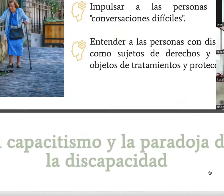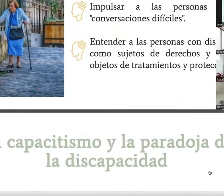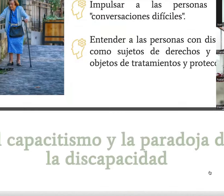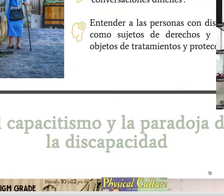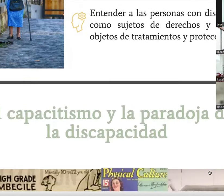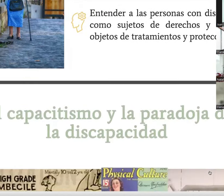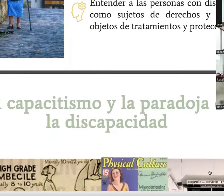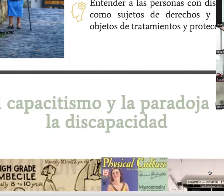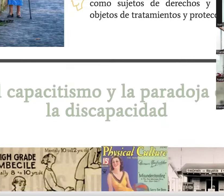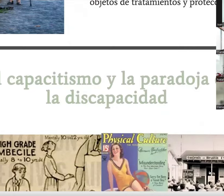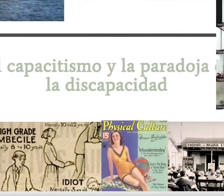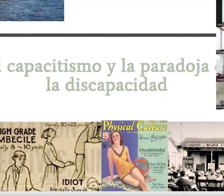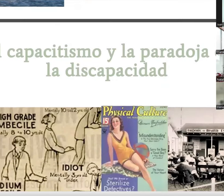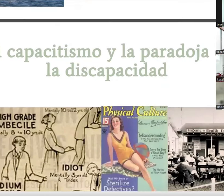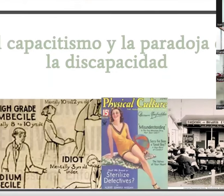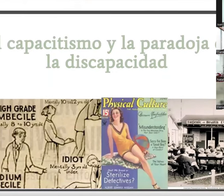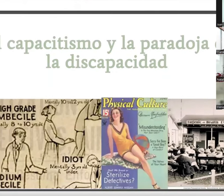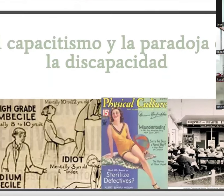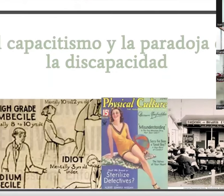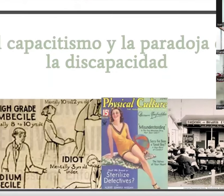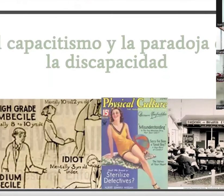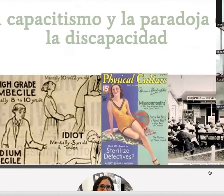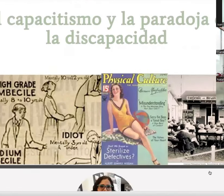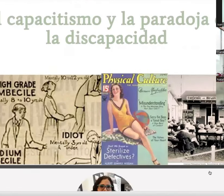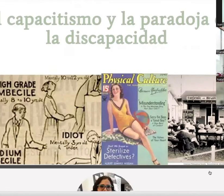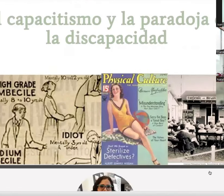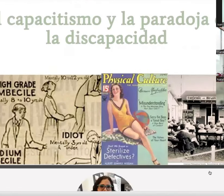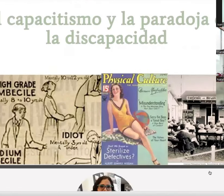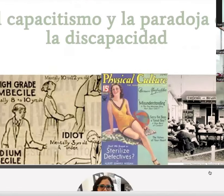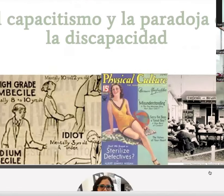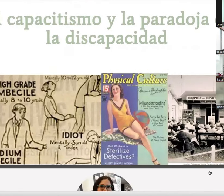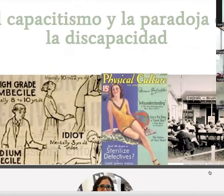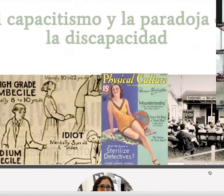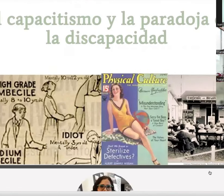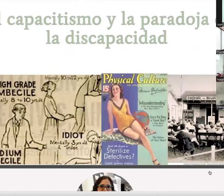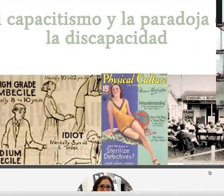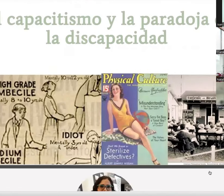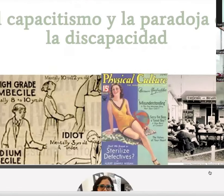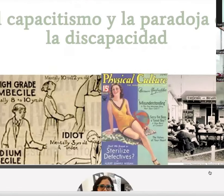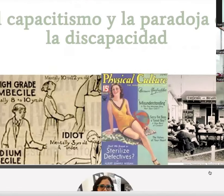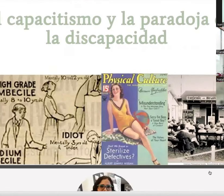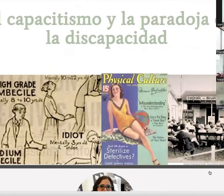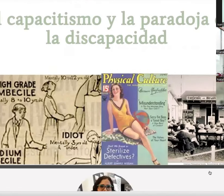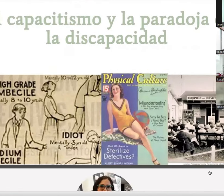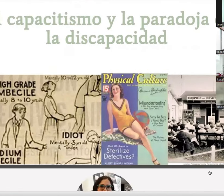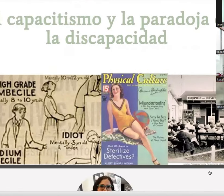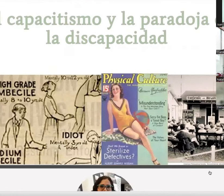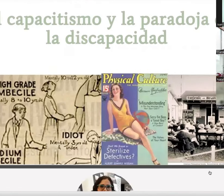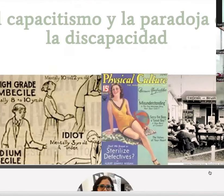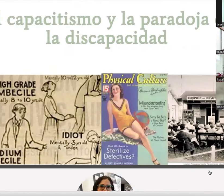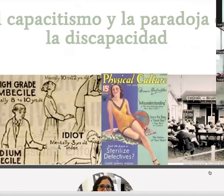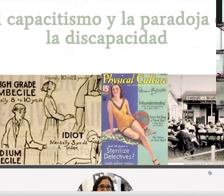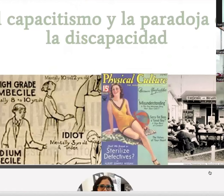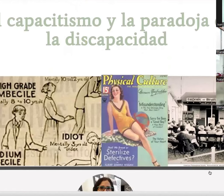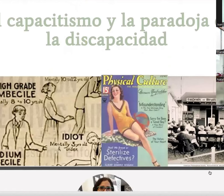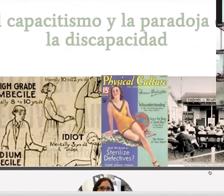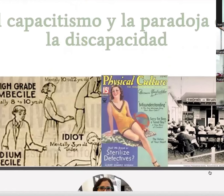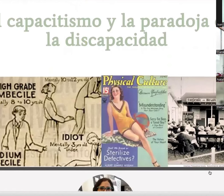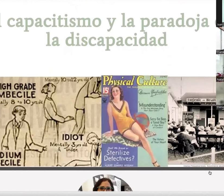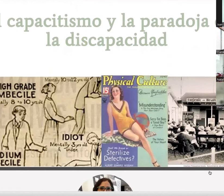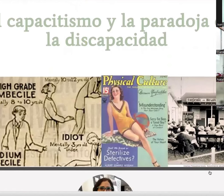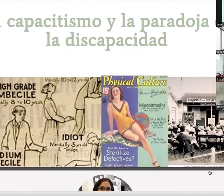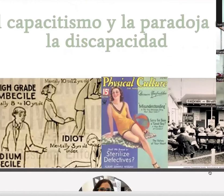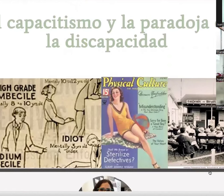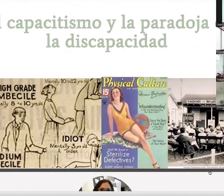antes de hablar de las otras preguntas que tengan para el caso lo mencioné